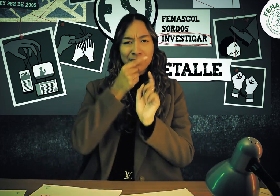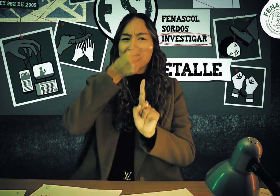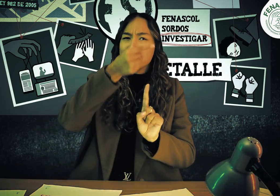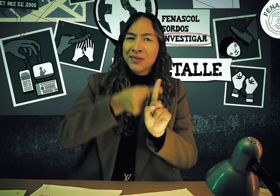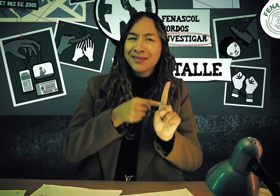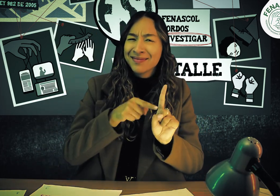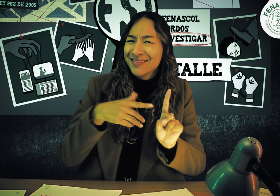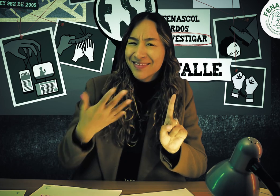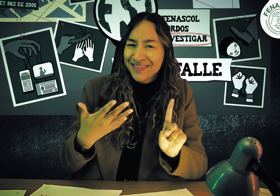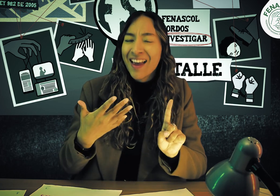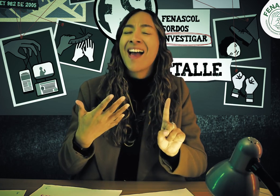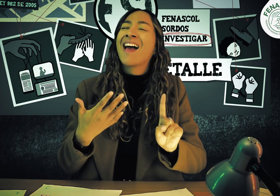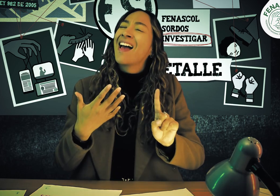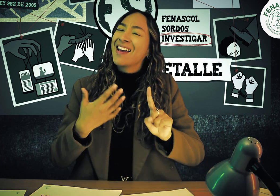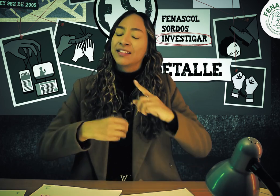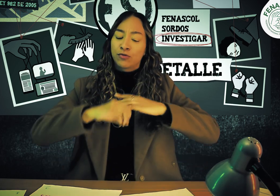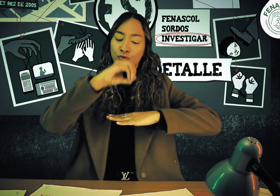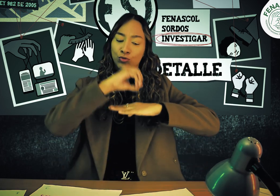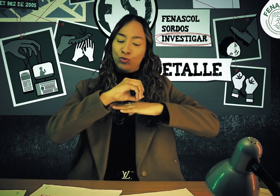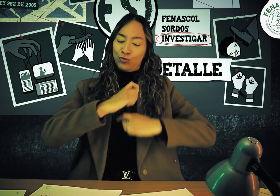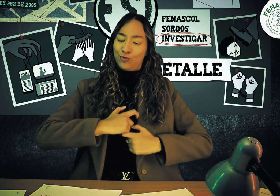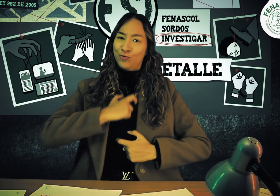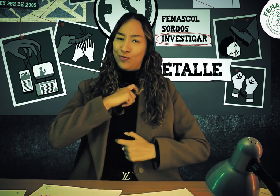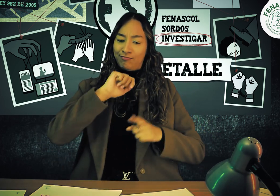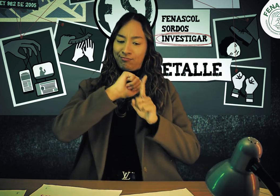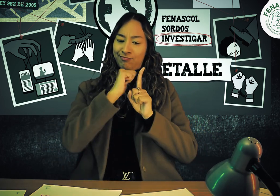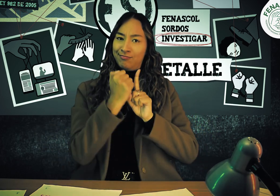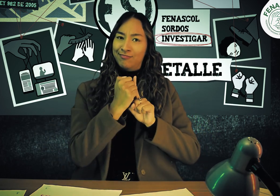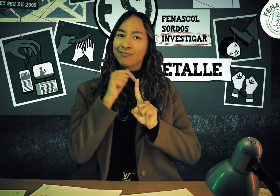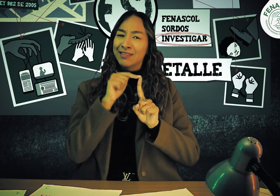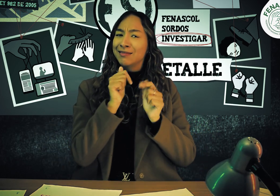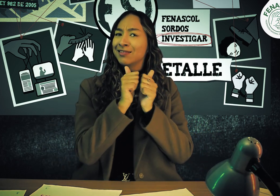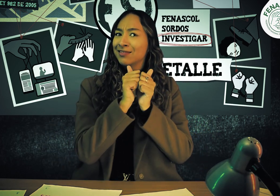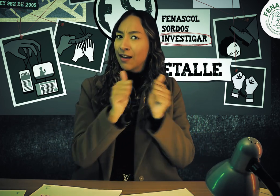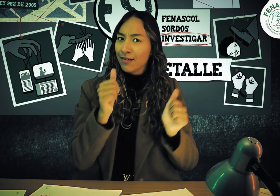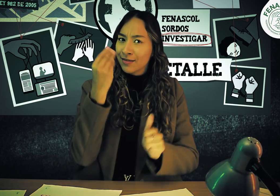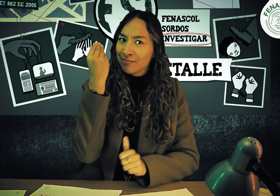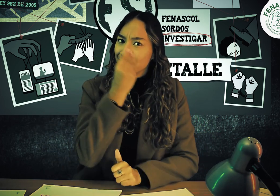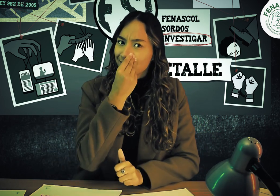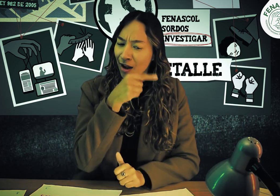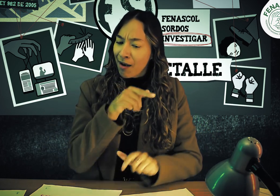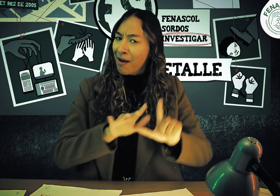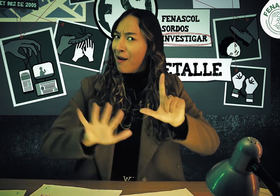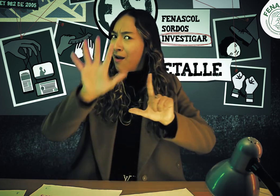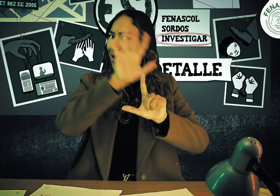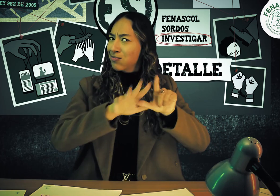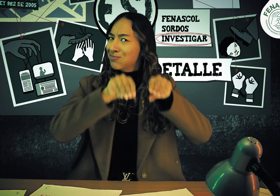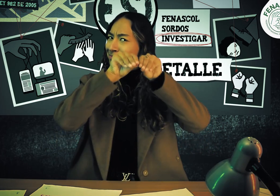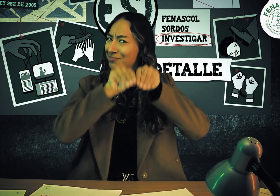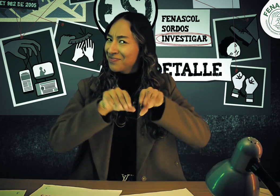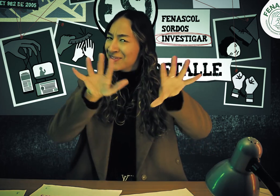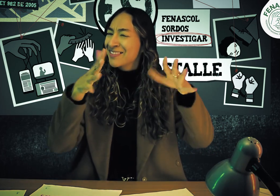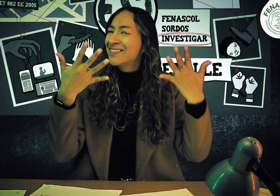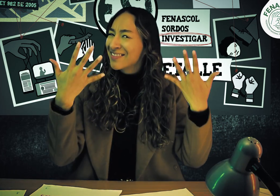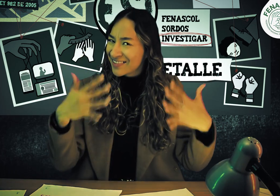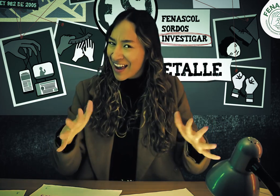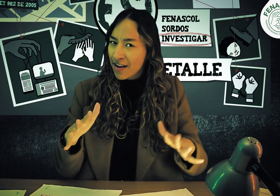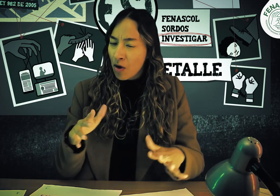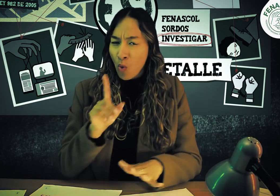¿En mayo de qué hablamos? Fue sobre las organizaciones de la sociedad civil sin ánimo de lucro. Sobre